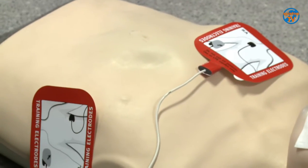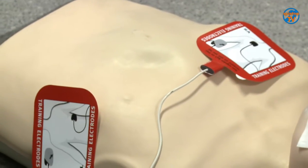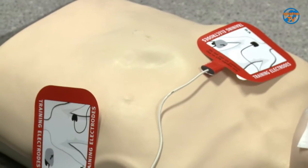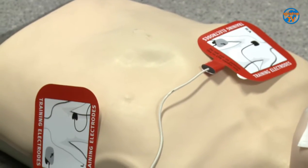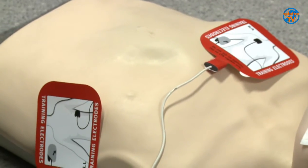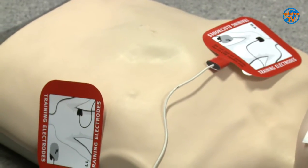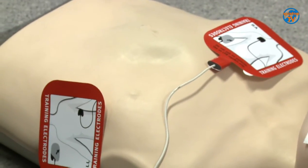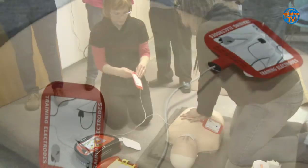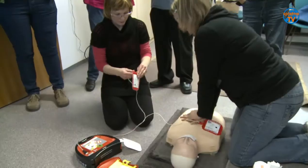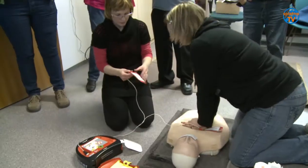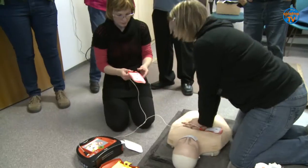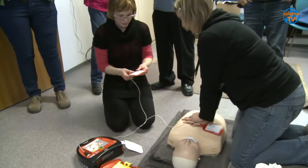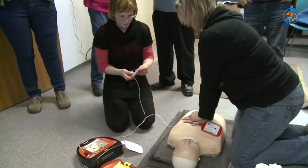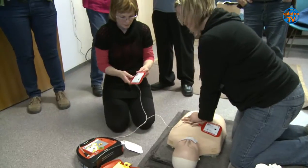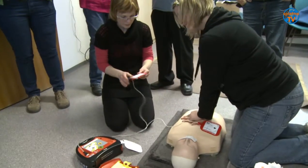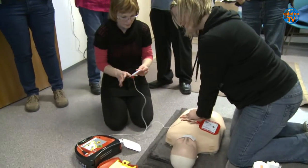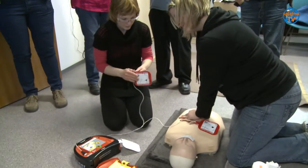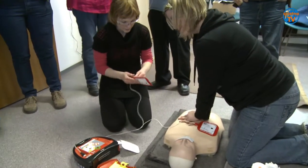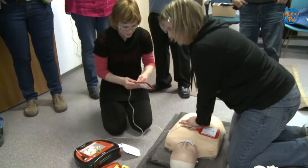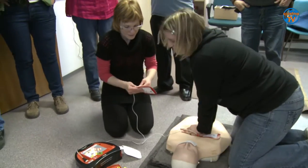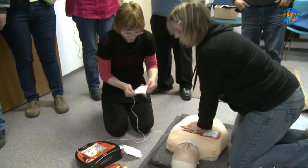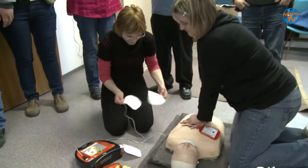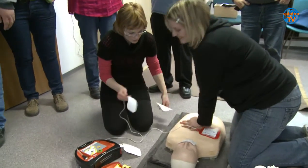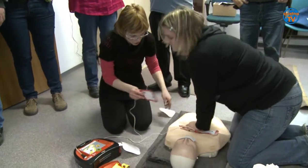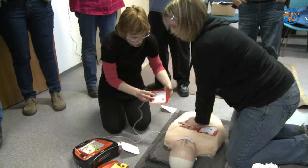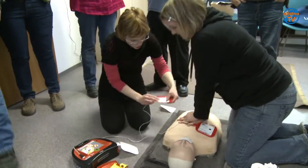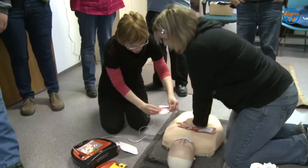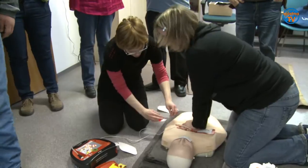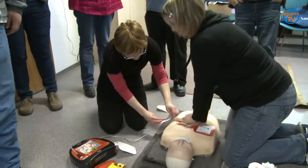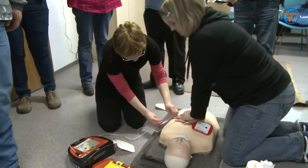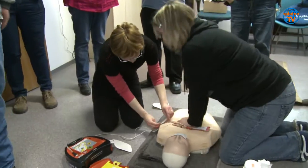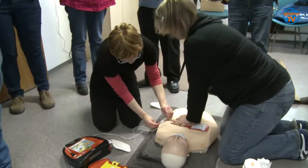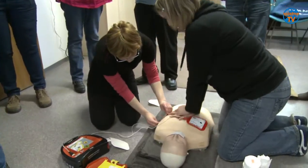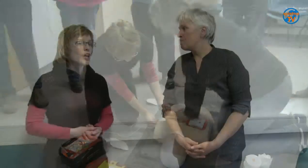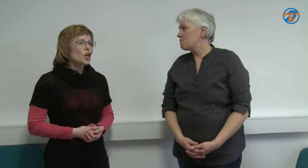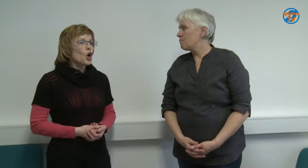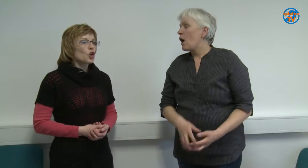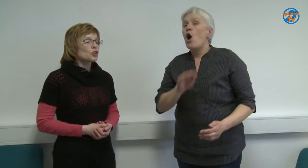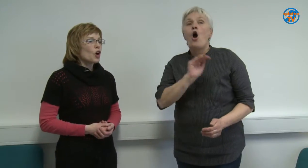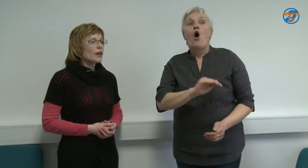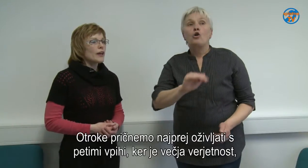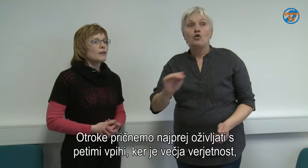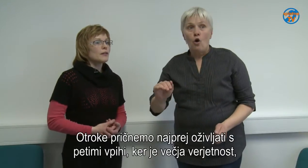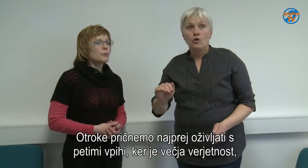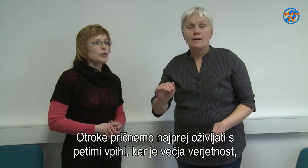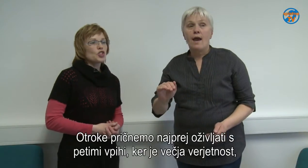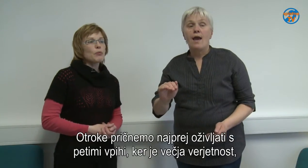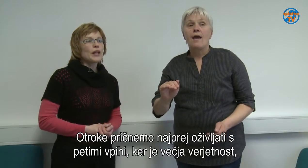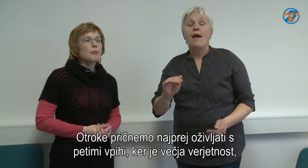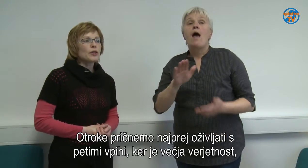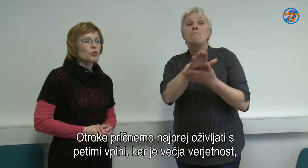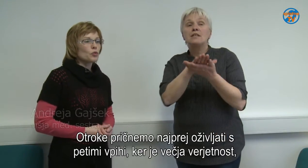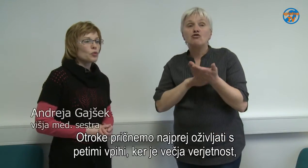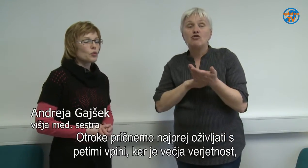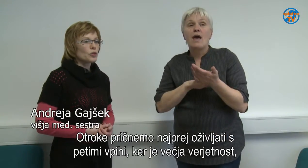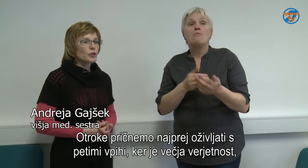vodi tudi pri oživljanje. Otroke pričnemo